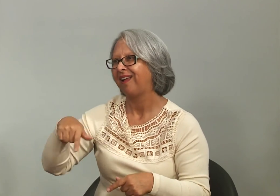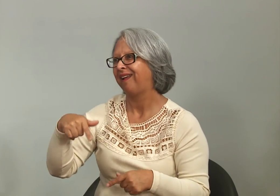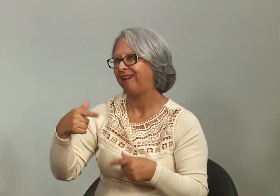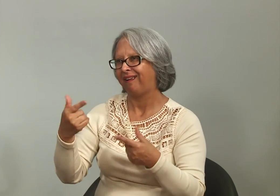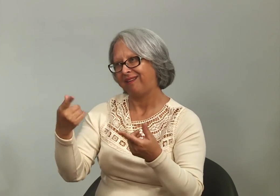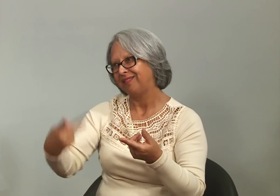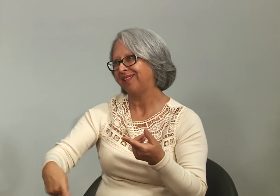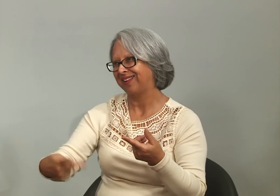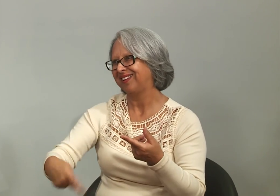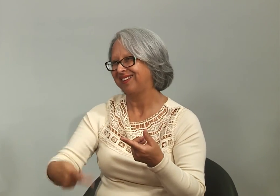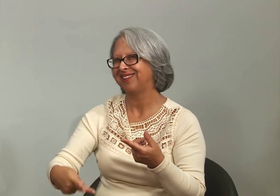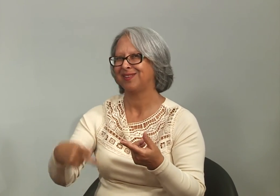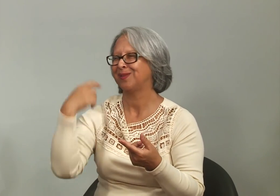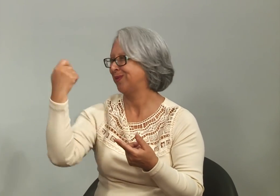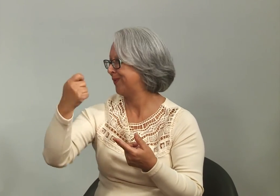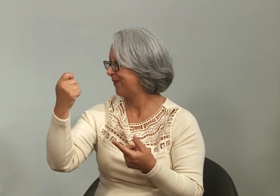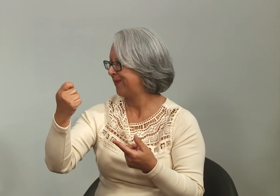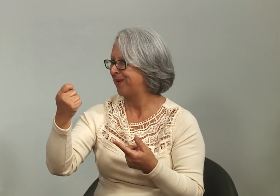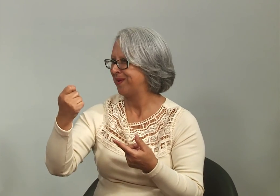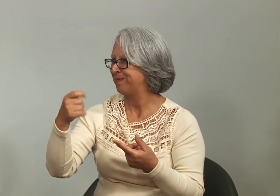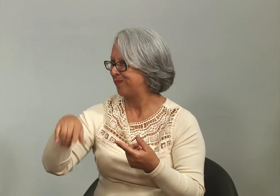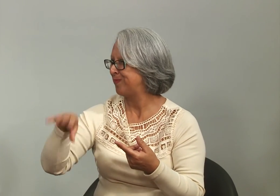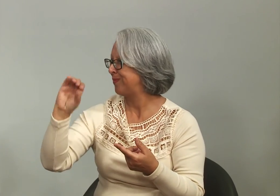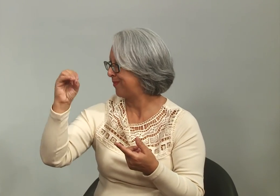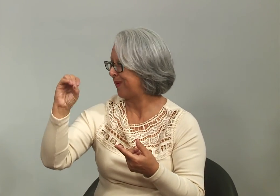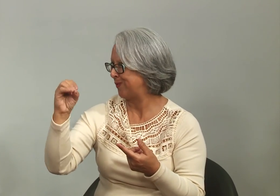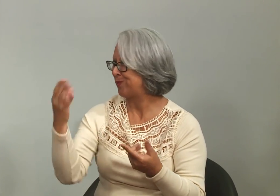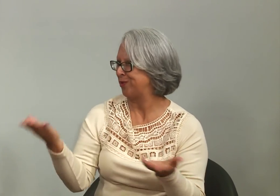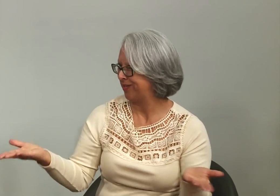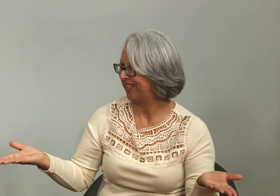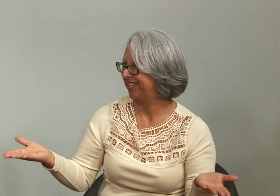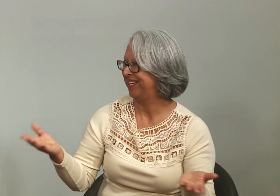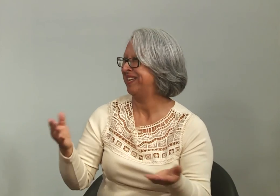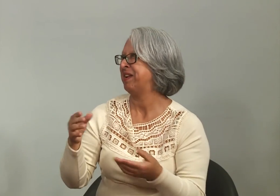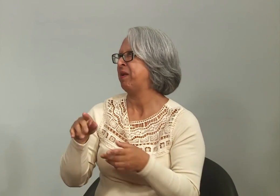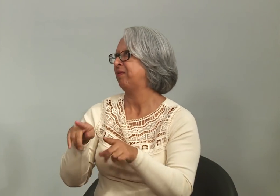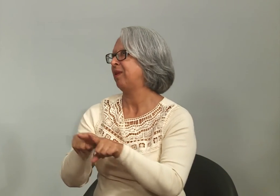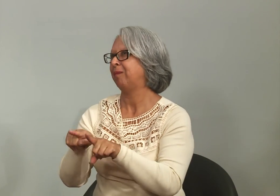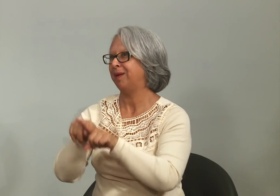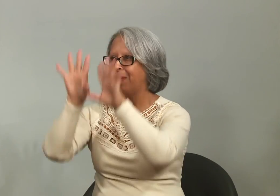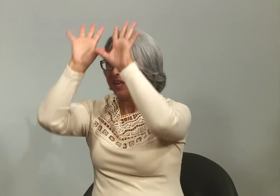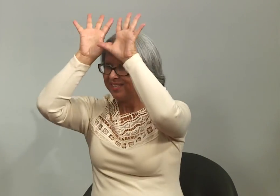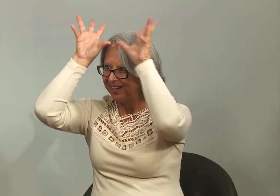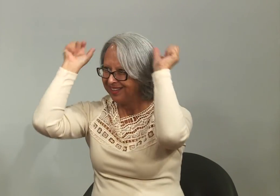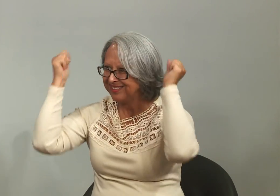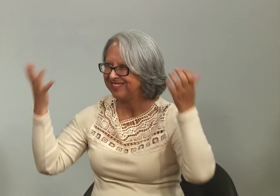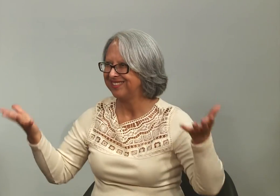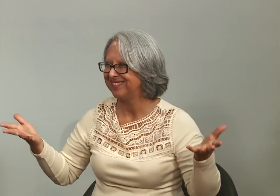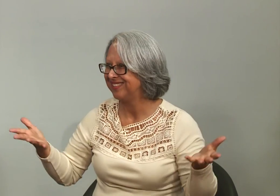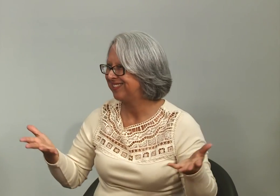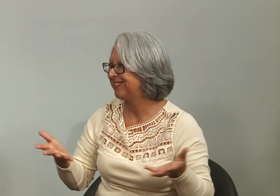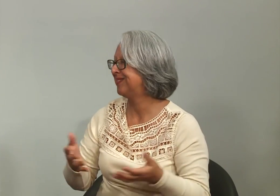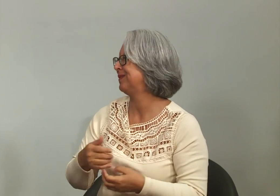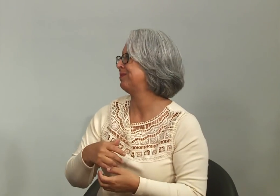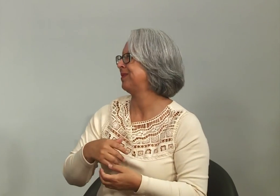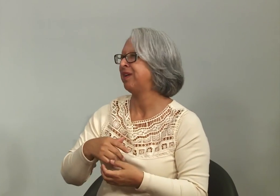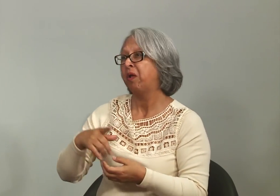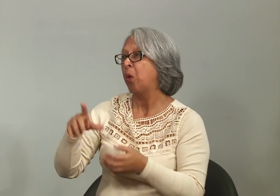Quadros, né? A professora que também é gaúcha, né? Vem de Porto Alegre. E a Mariana Stunff, que também é